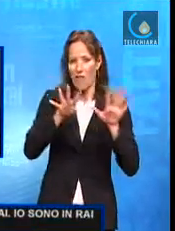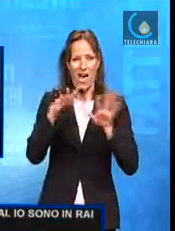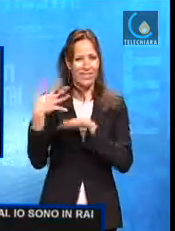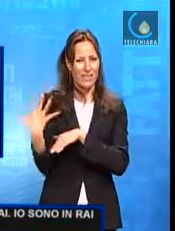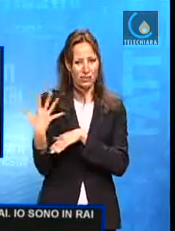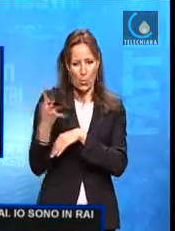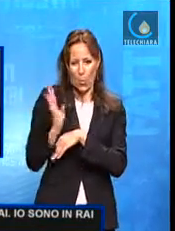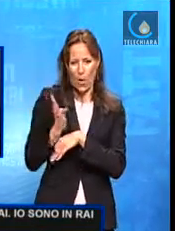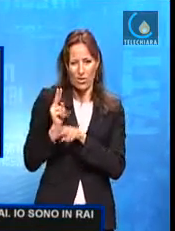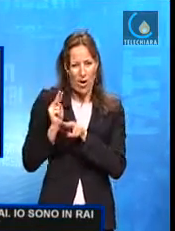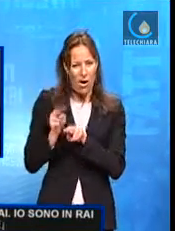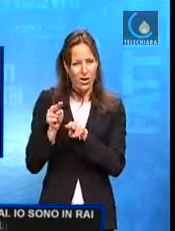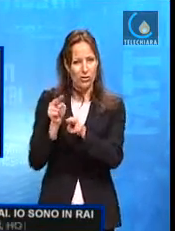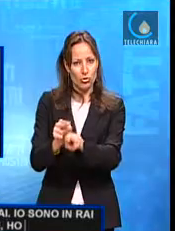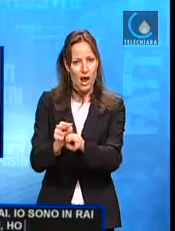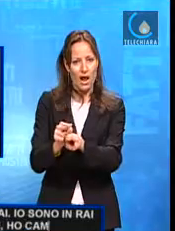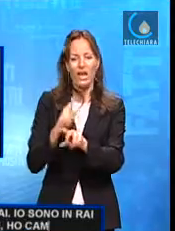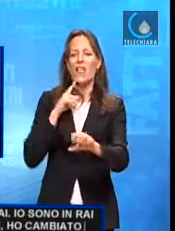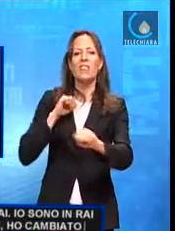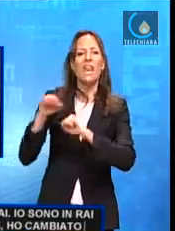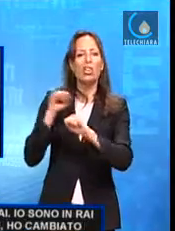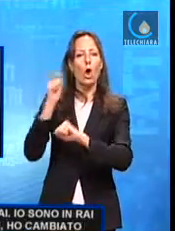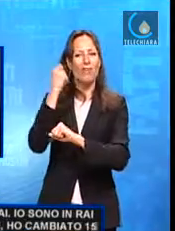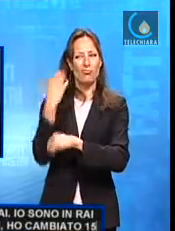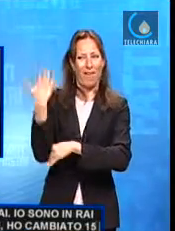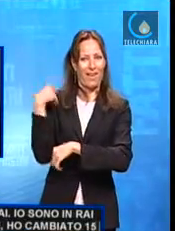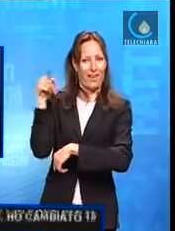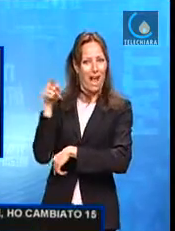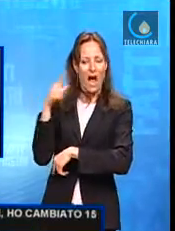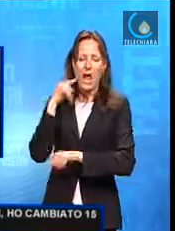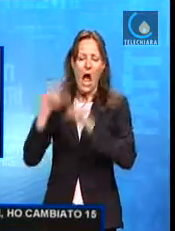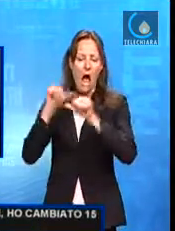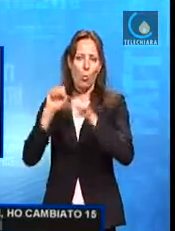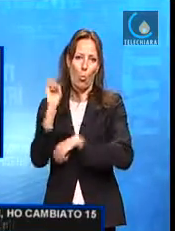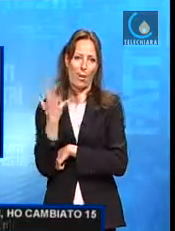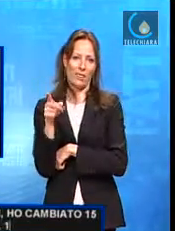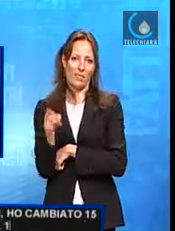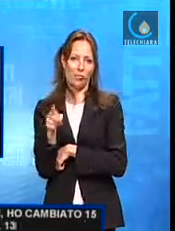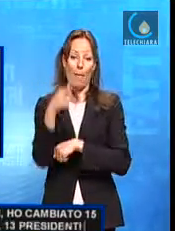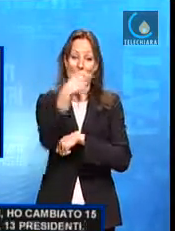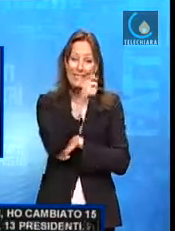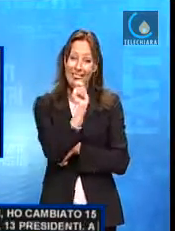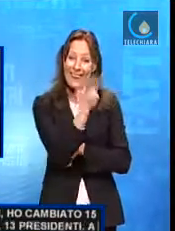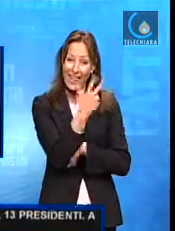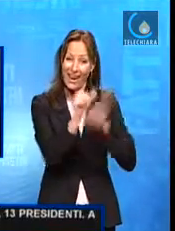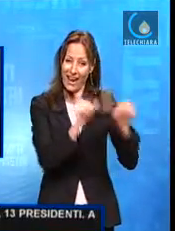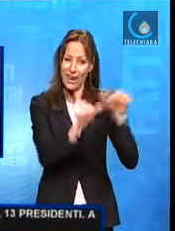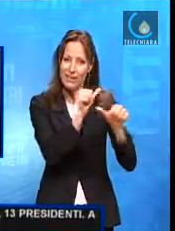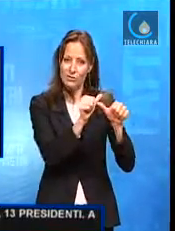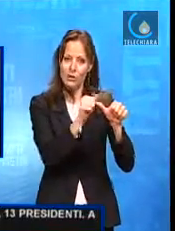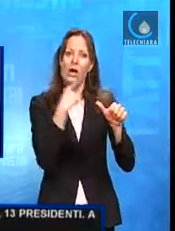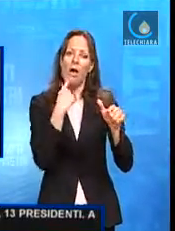14 anni. Io ho cambiato 15 direttori generali, 13 presidenti. E a ognuno devi rispiegare